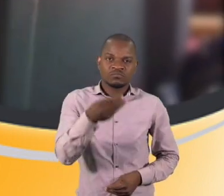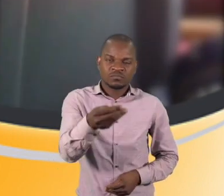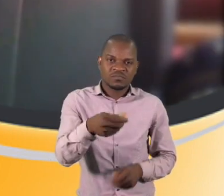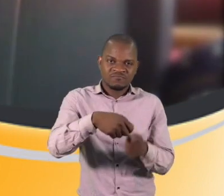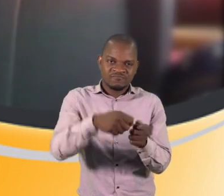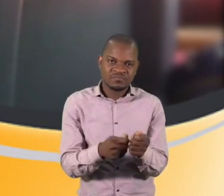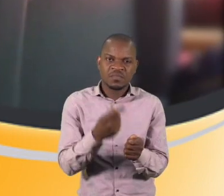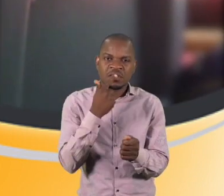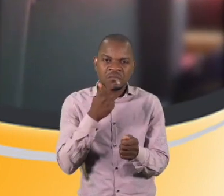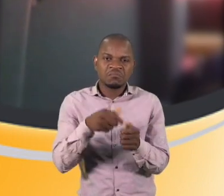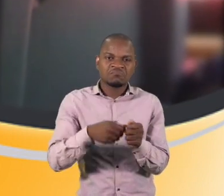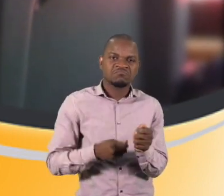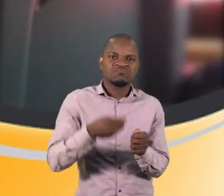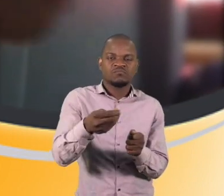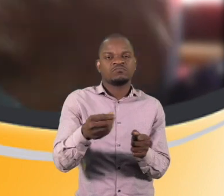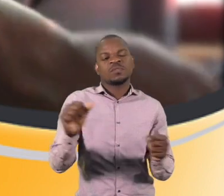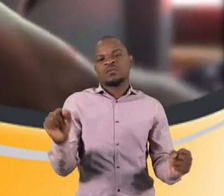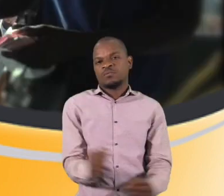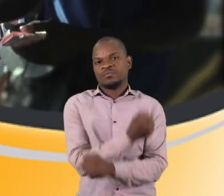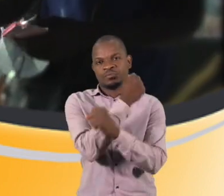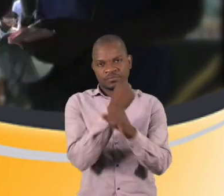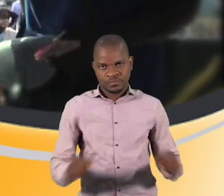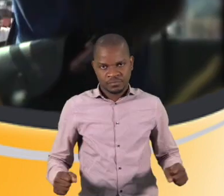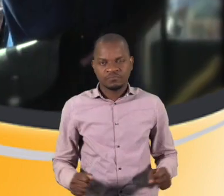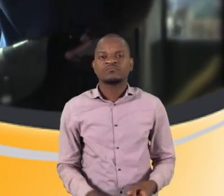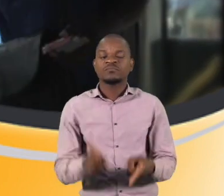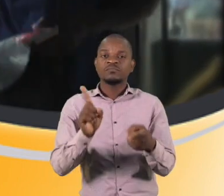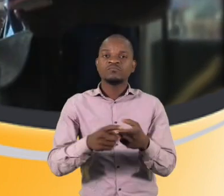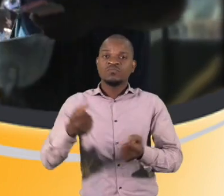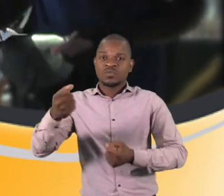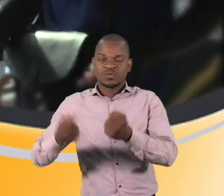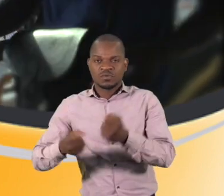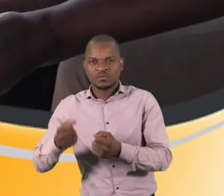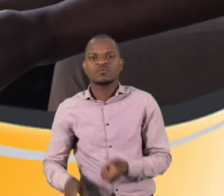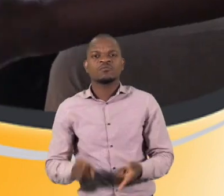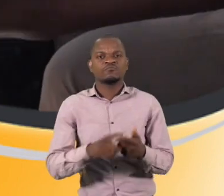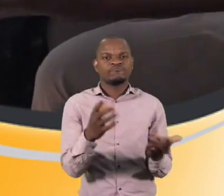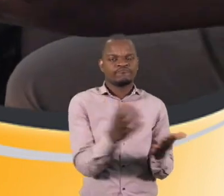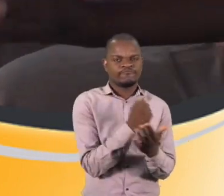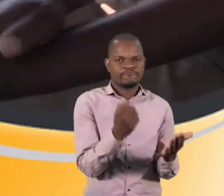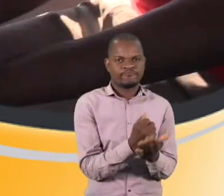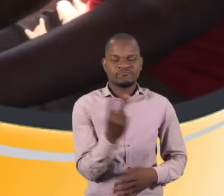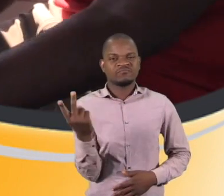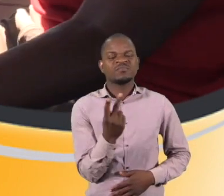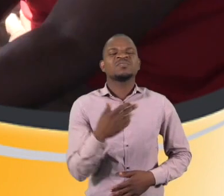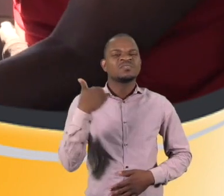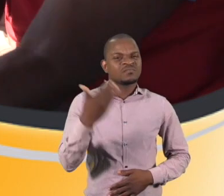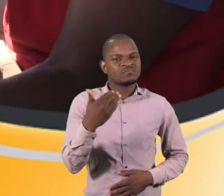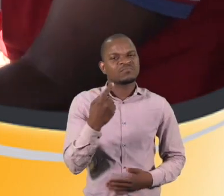saliva nos dedos na entrega dos bilhetes e trocos aos passageiros. Os motoristas e os cobradores devem usar